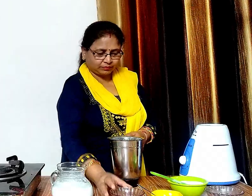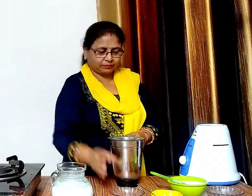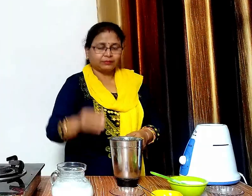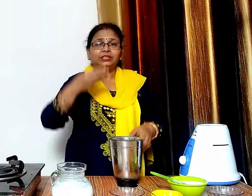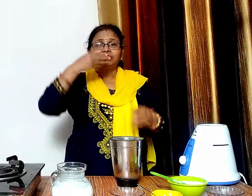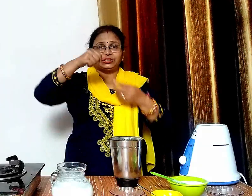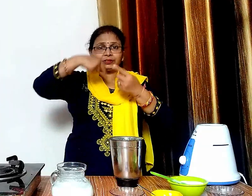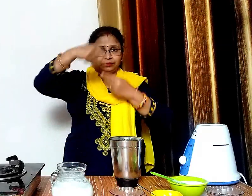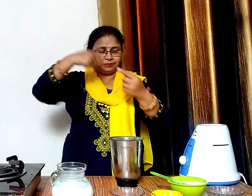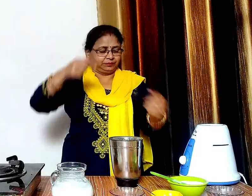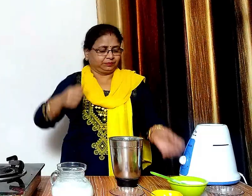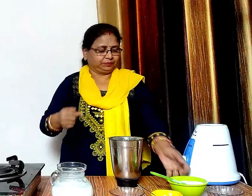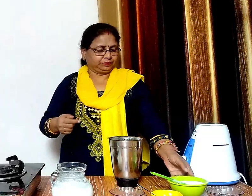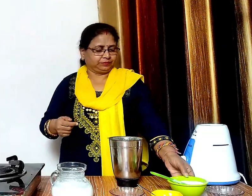दो चमच पिसी हुई चीनी